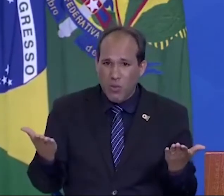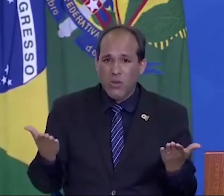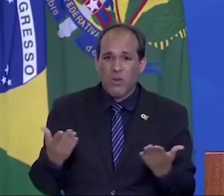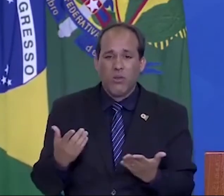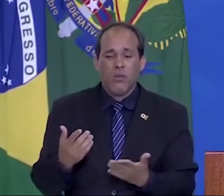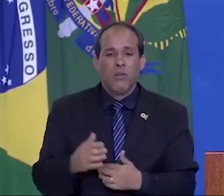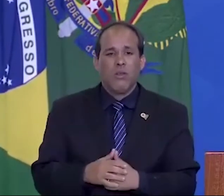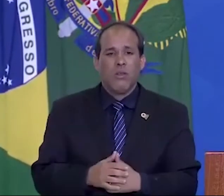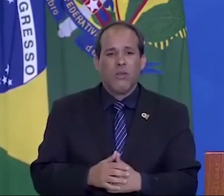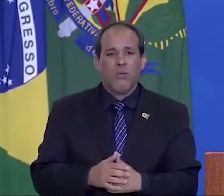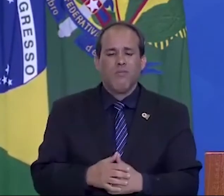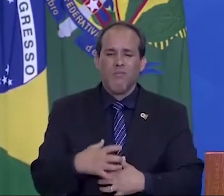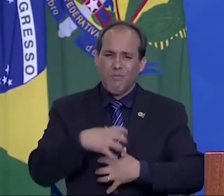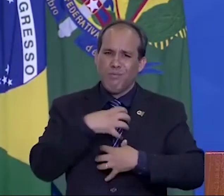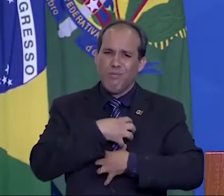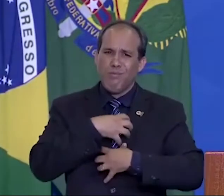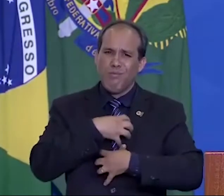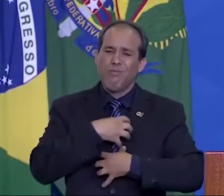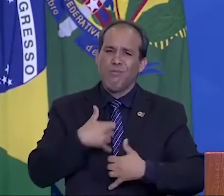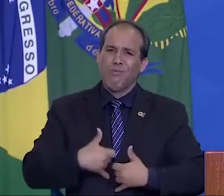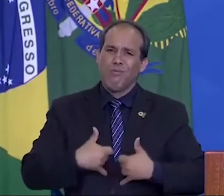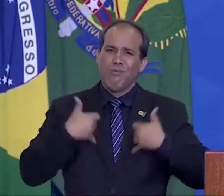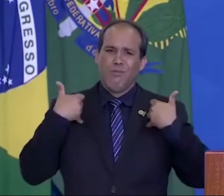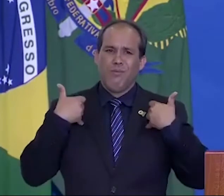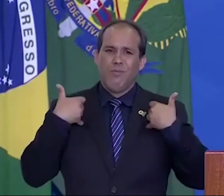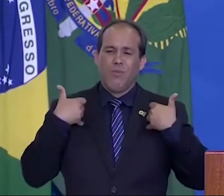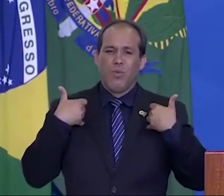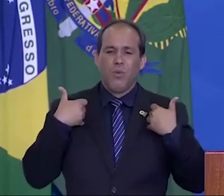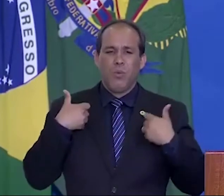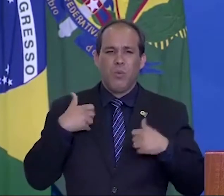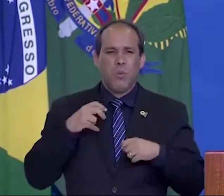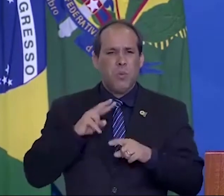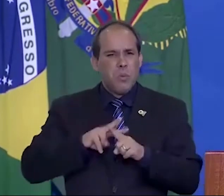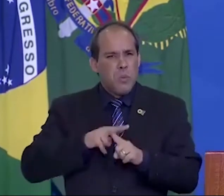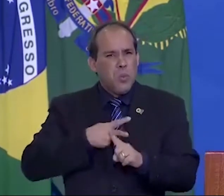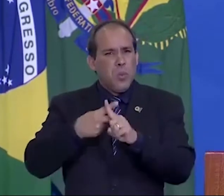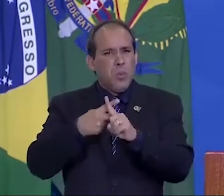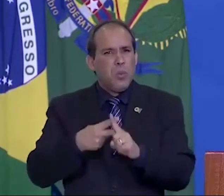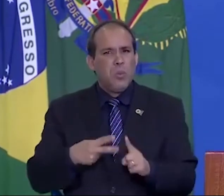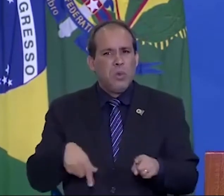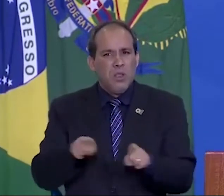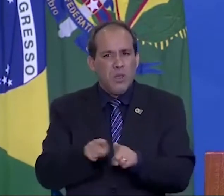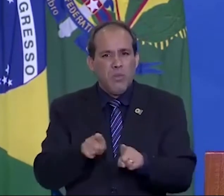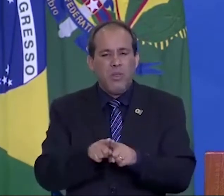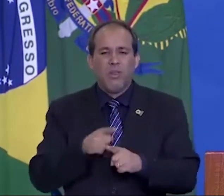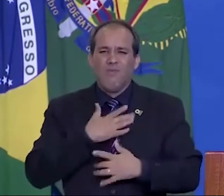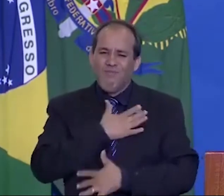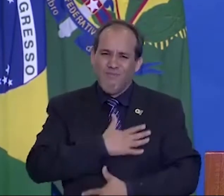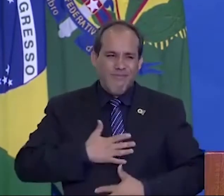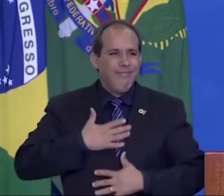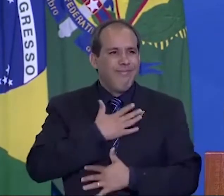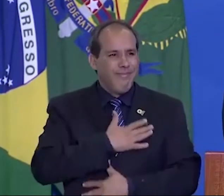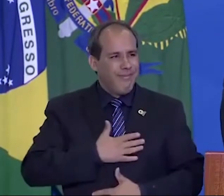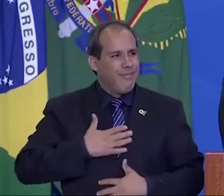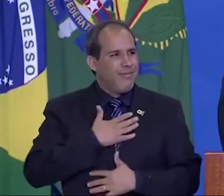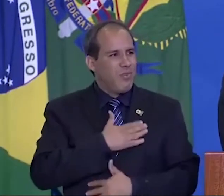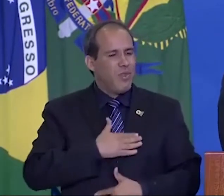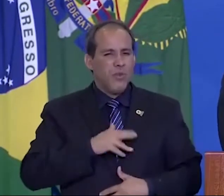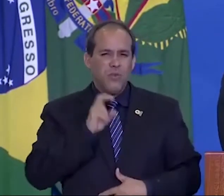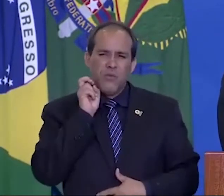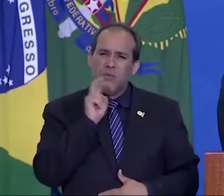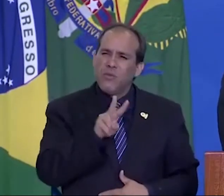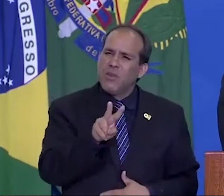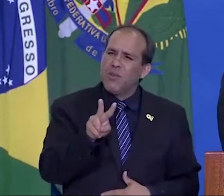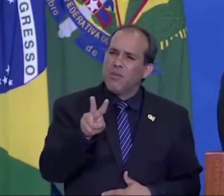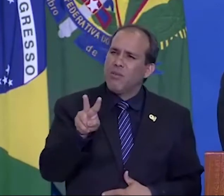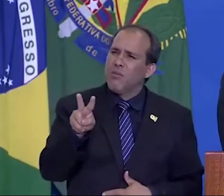É motivo de honra, de orgulho e de satisfação vê-los